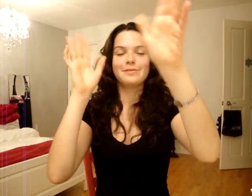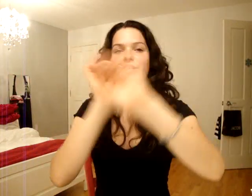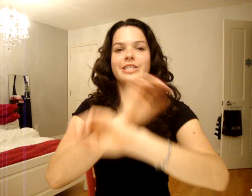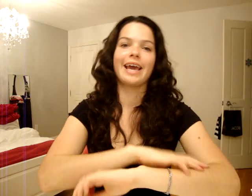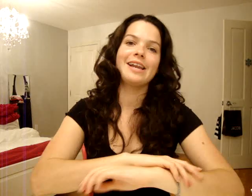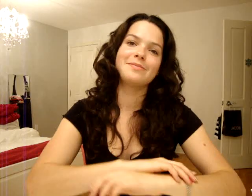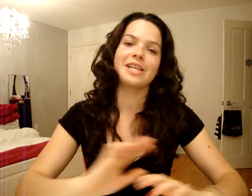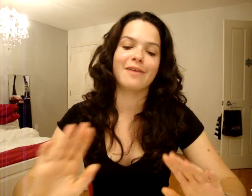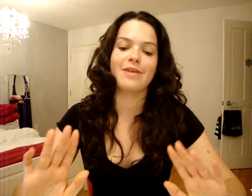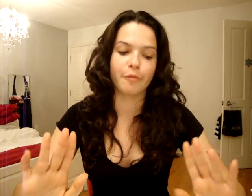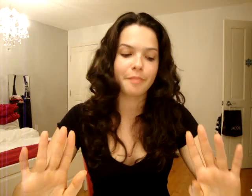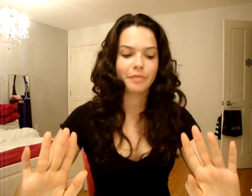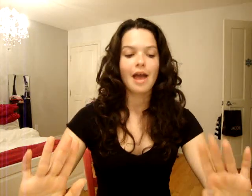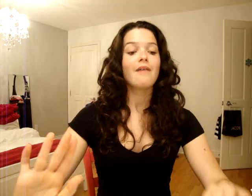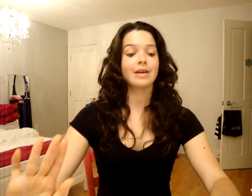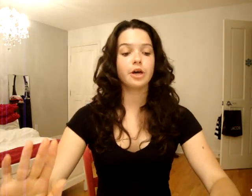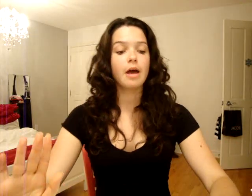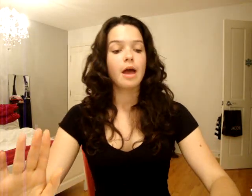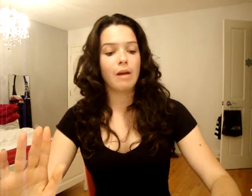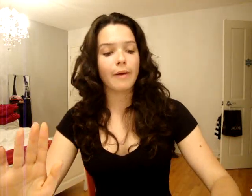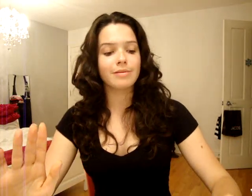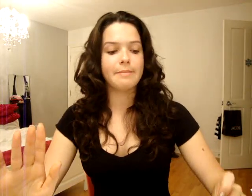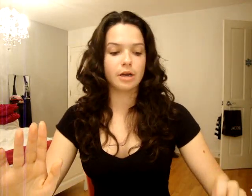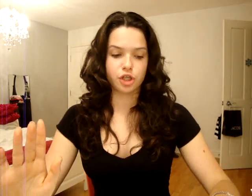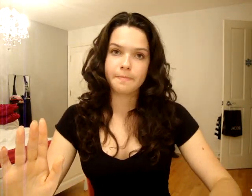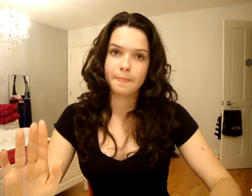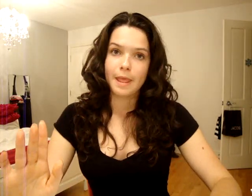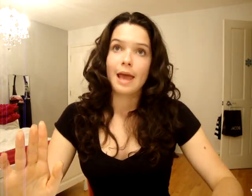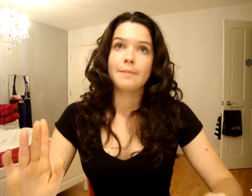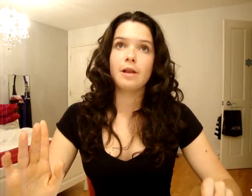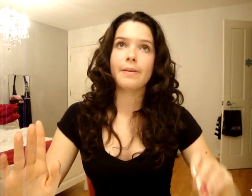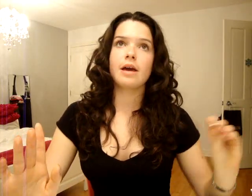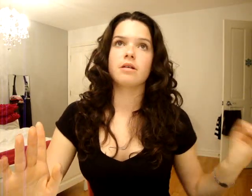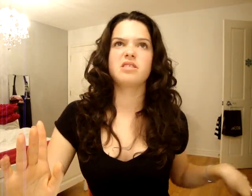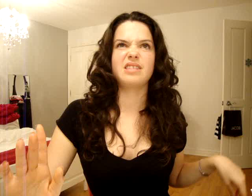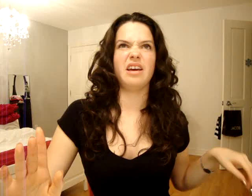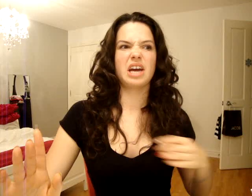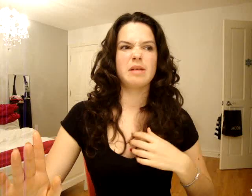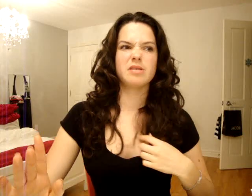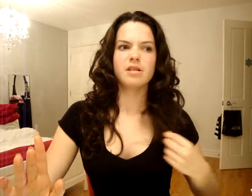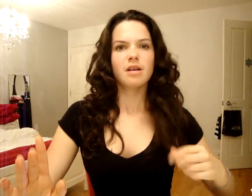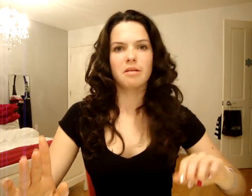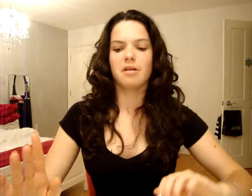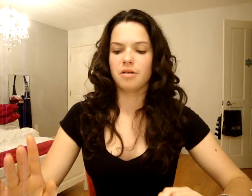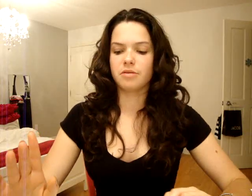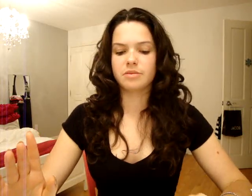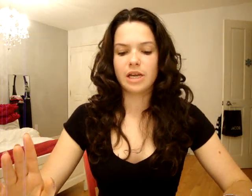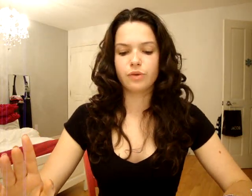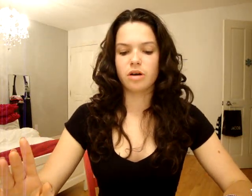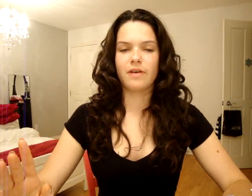Puis j'ai tiré. Puis j'étais très fière de moi. Fait que ça. Puis là, après, est allé manger. Puis là, après, ça, c'était horrible. On t'allait jouer, on